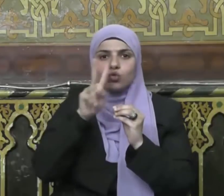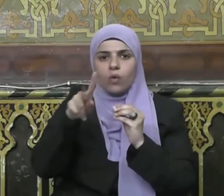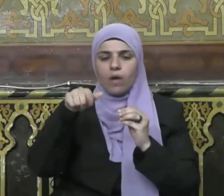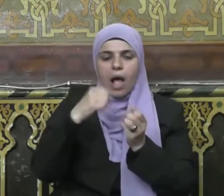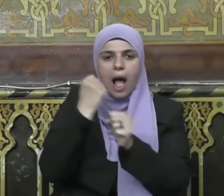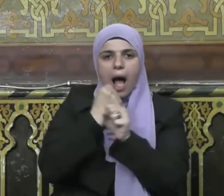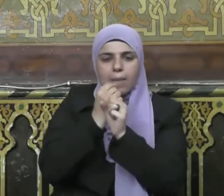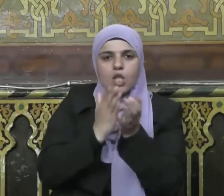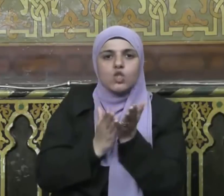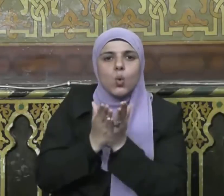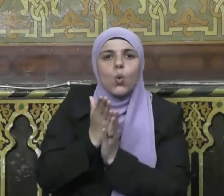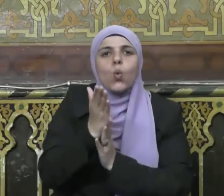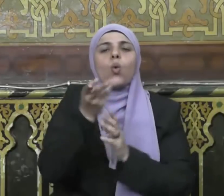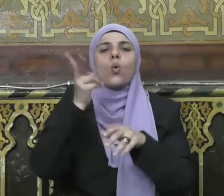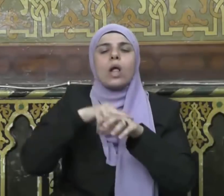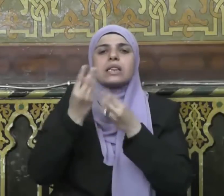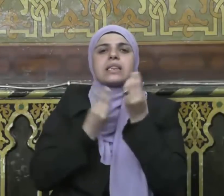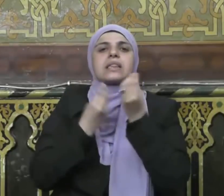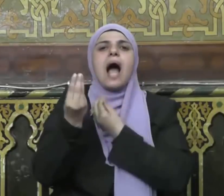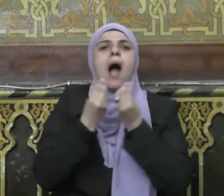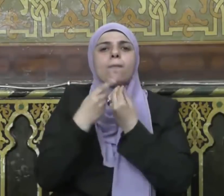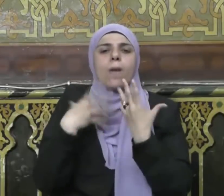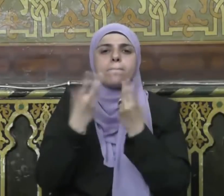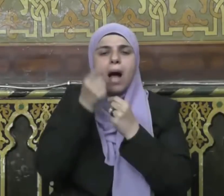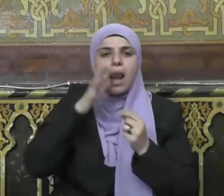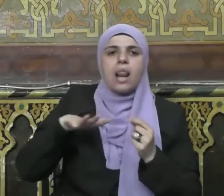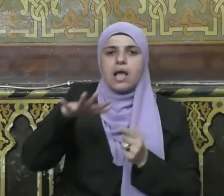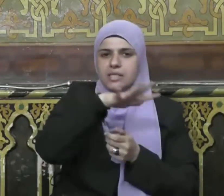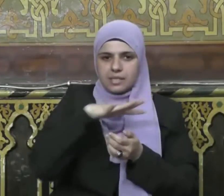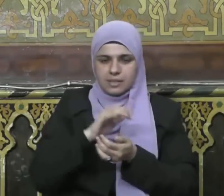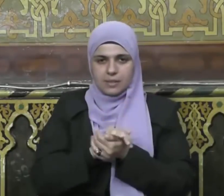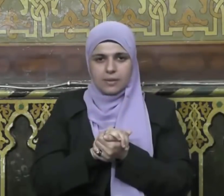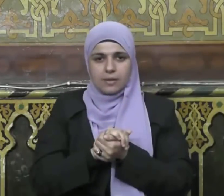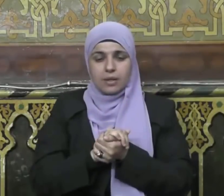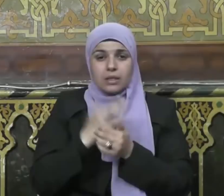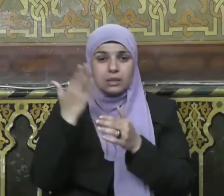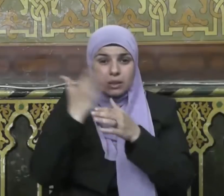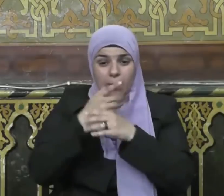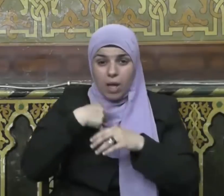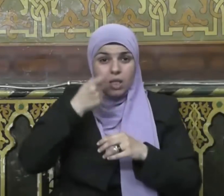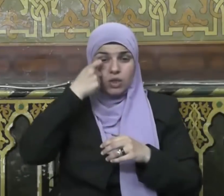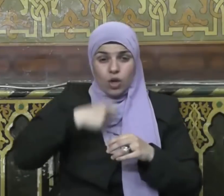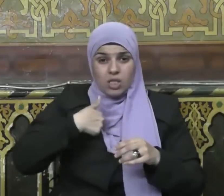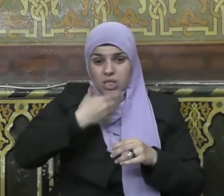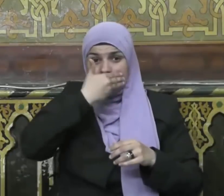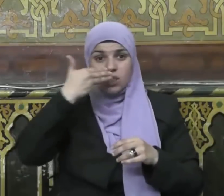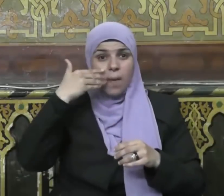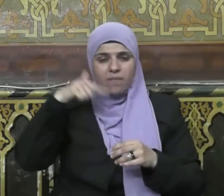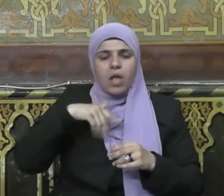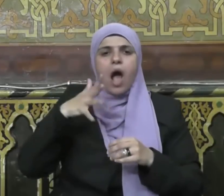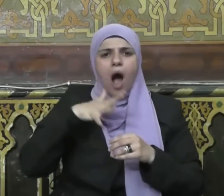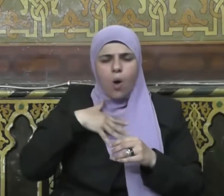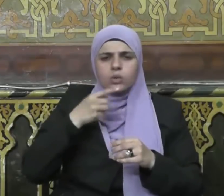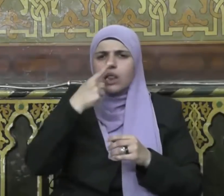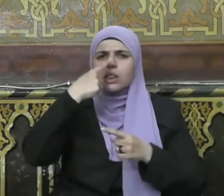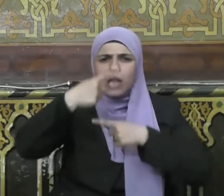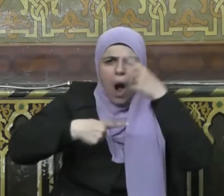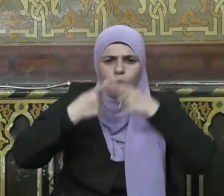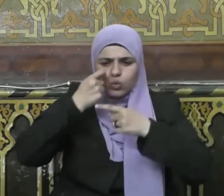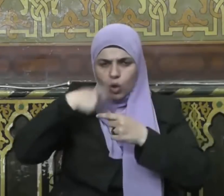عرض أخيه الغائب قال النبي صلى الله عليه وسلم من ذب عن لحم أخيه بالغيبة كان